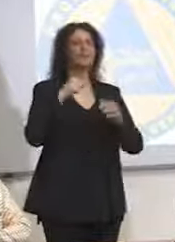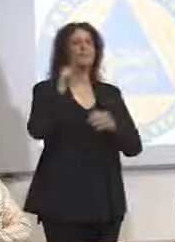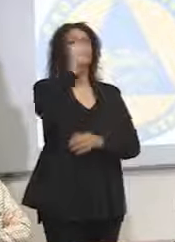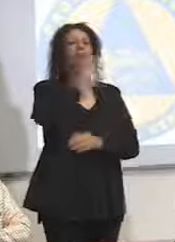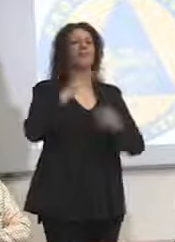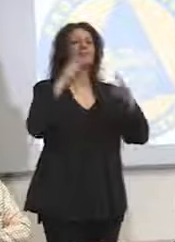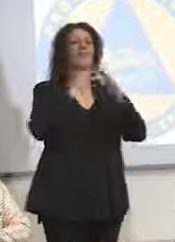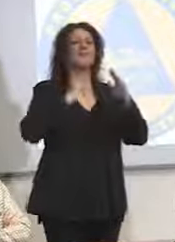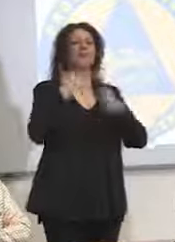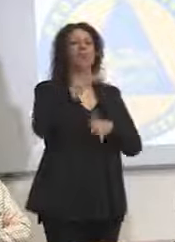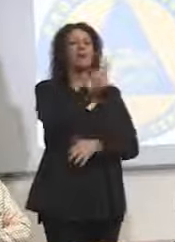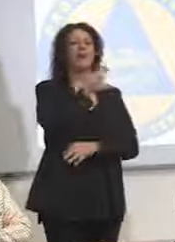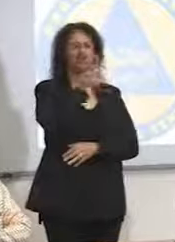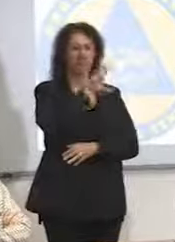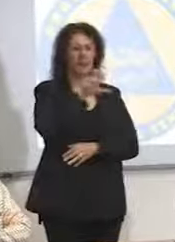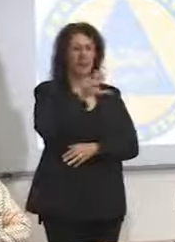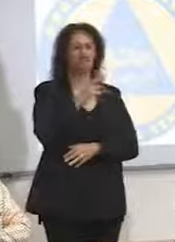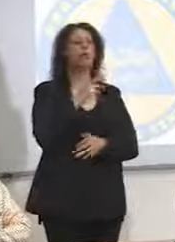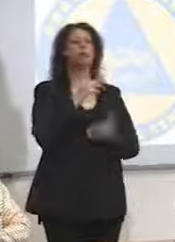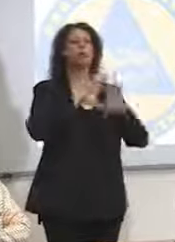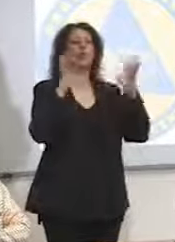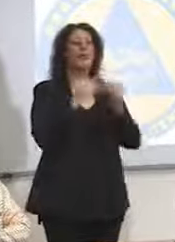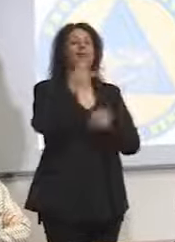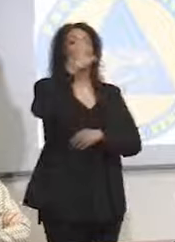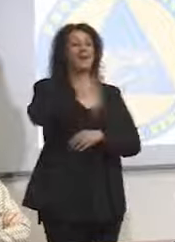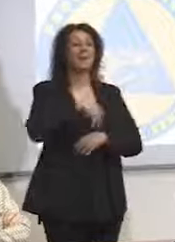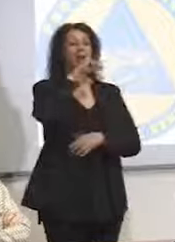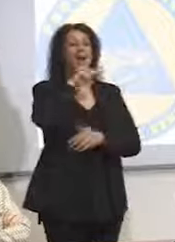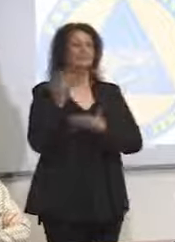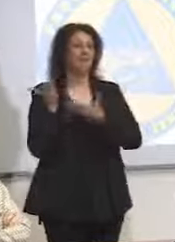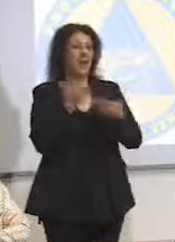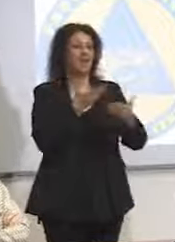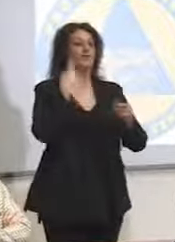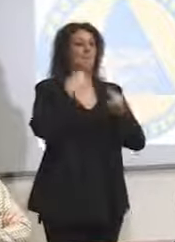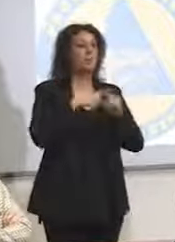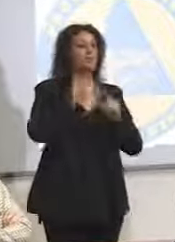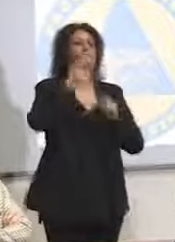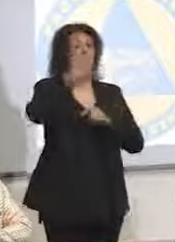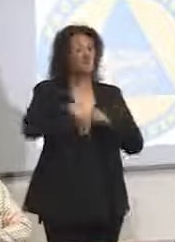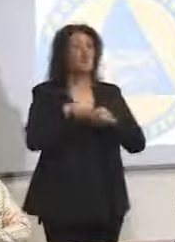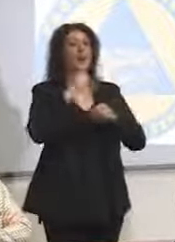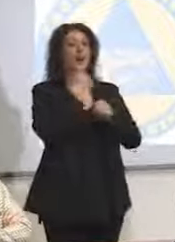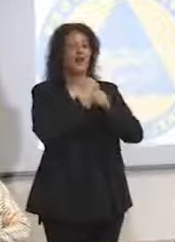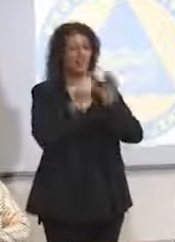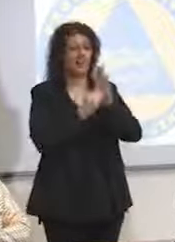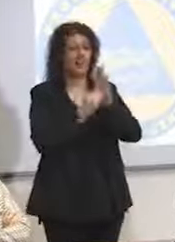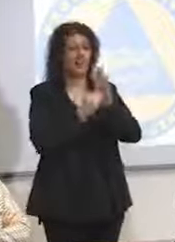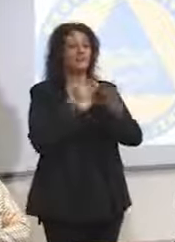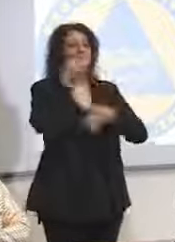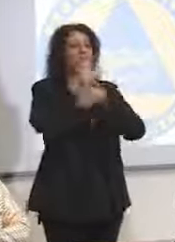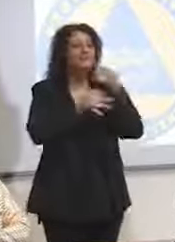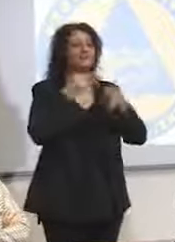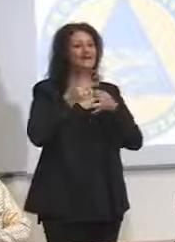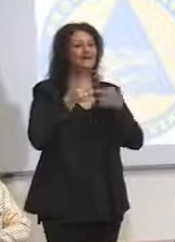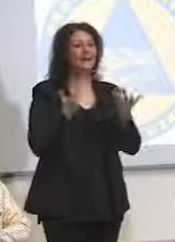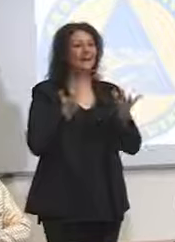parlando di 30.000 ospiti e di altrettanti operatori. Quindi è un flusso di persone, e fra virgolette quando eravamo in